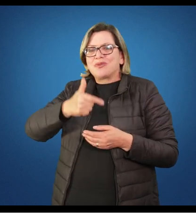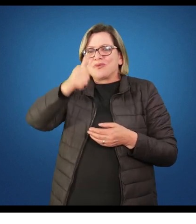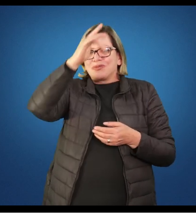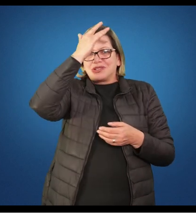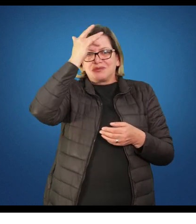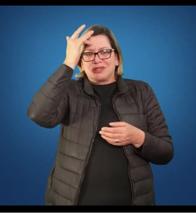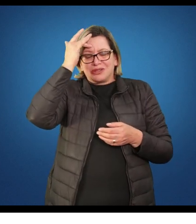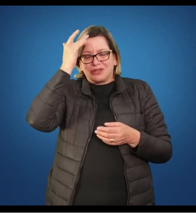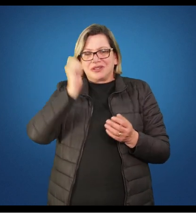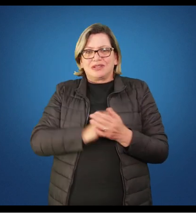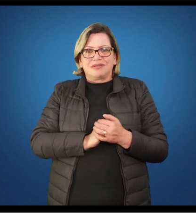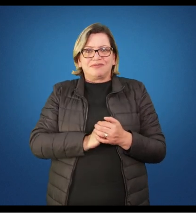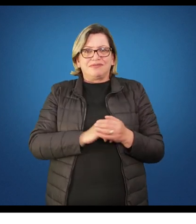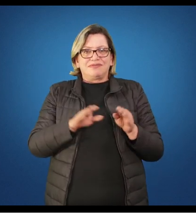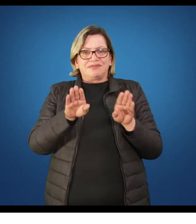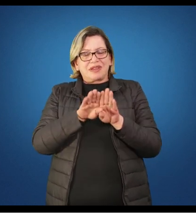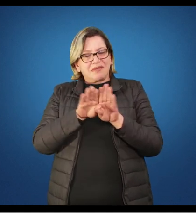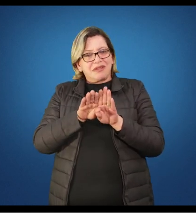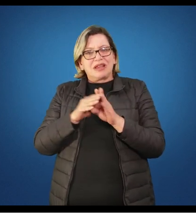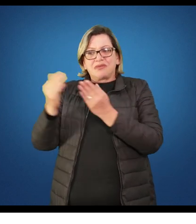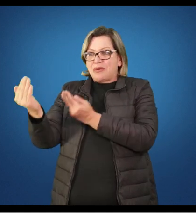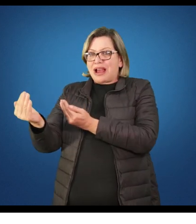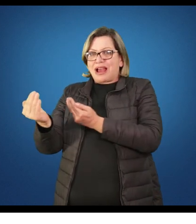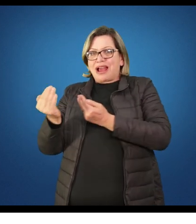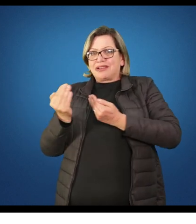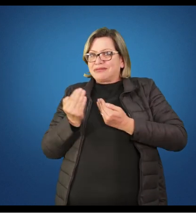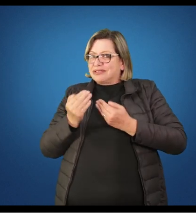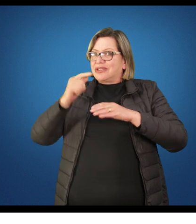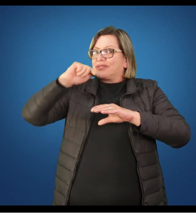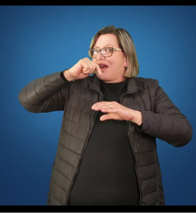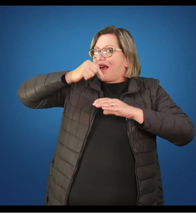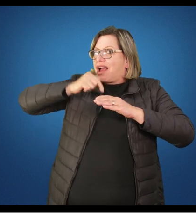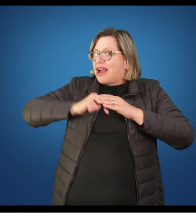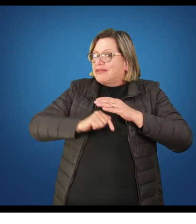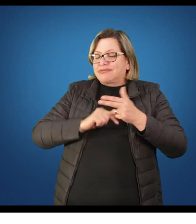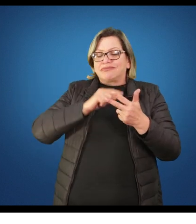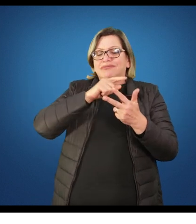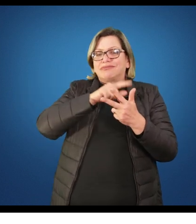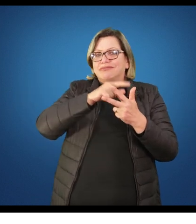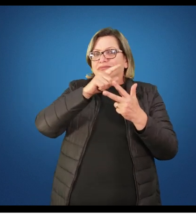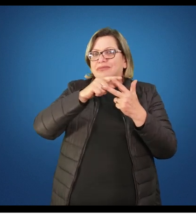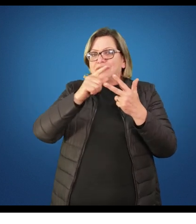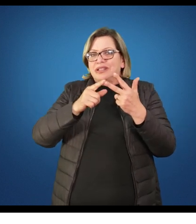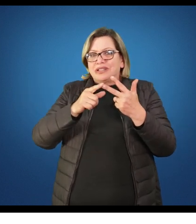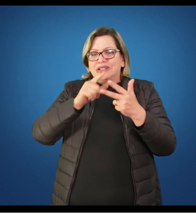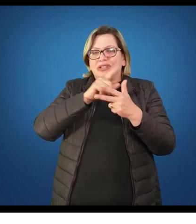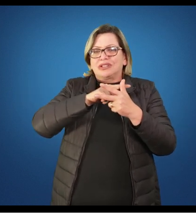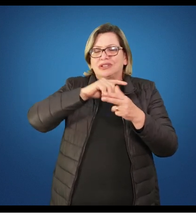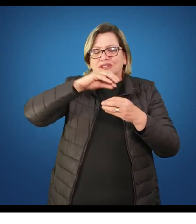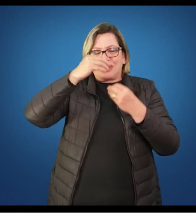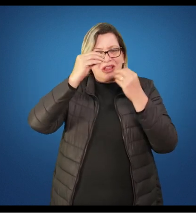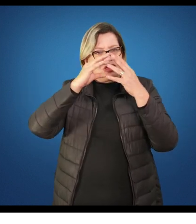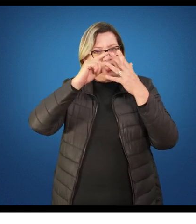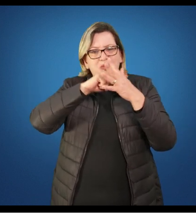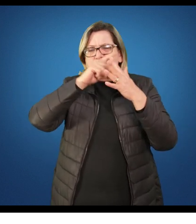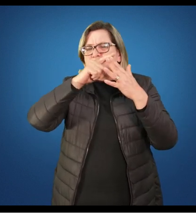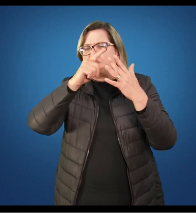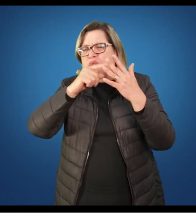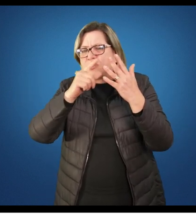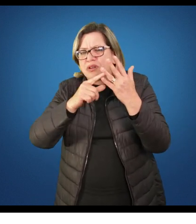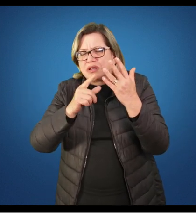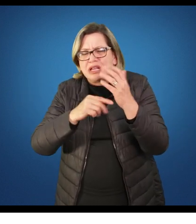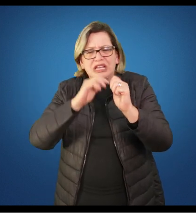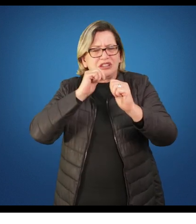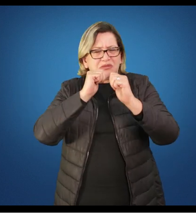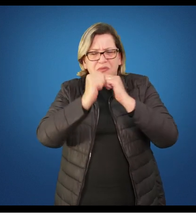nós vamos então agora aprofundar esses conteúdos, jogos, brincadeiras, lutas, a ginástica, as danças, os